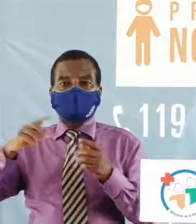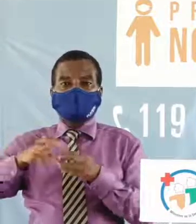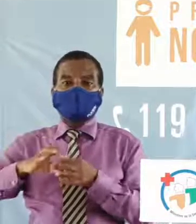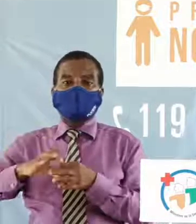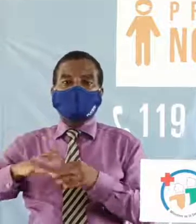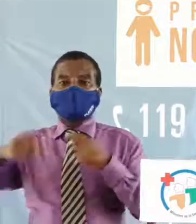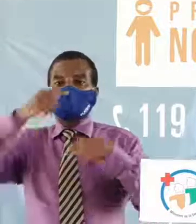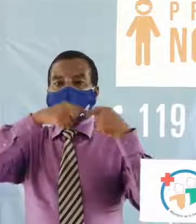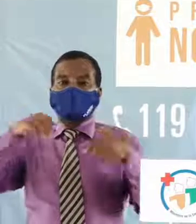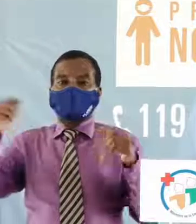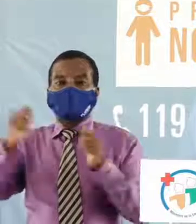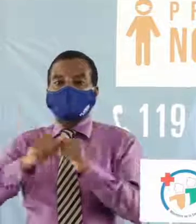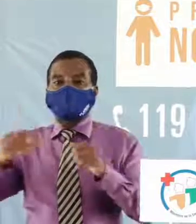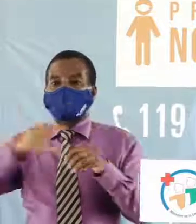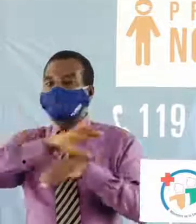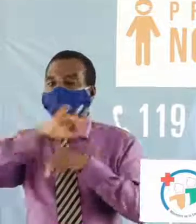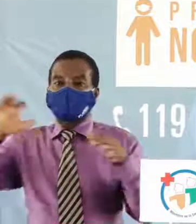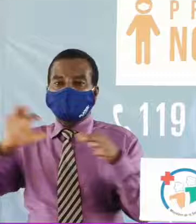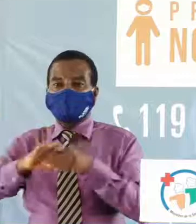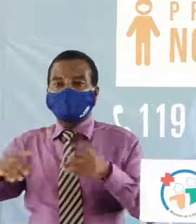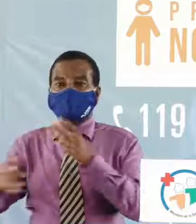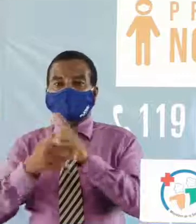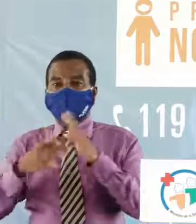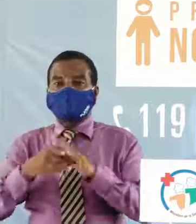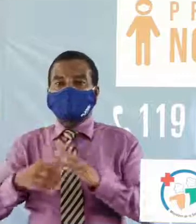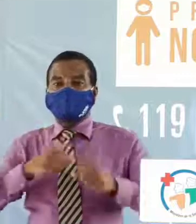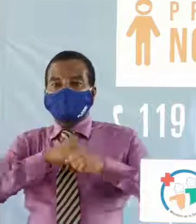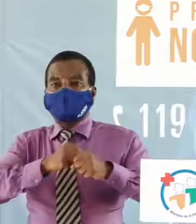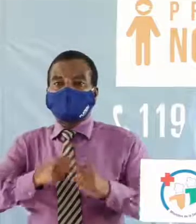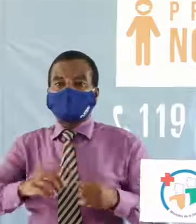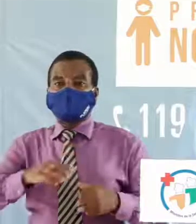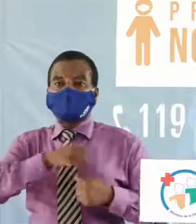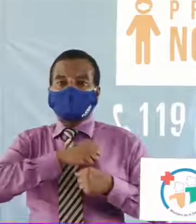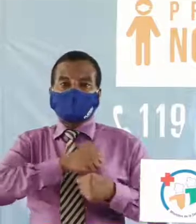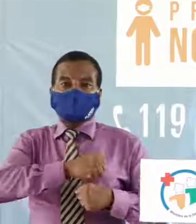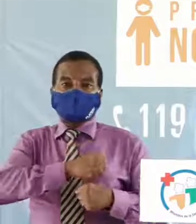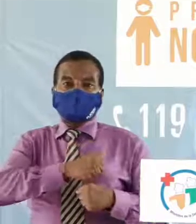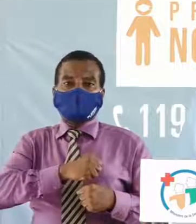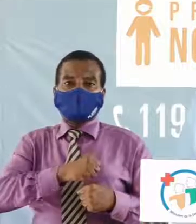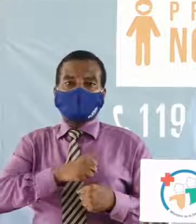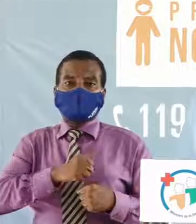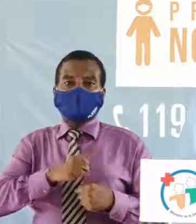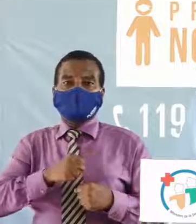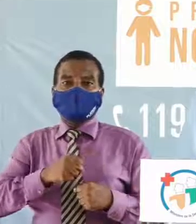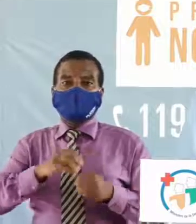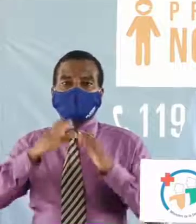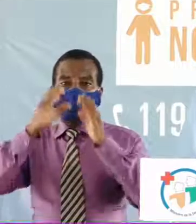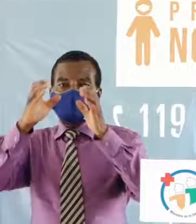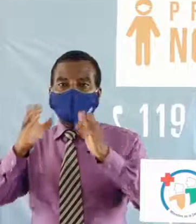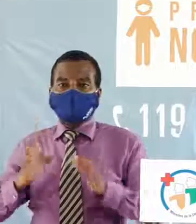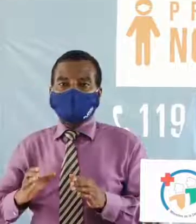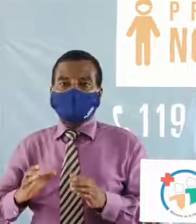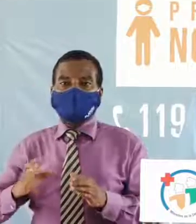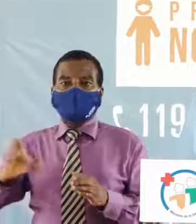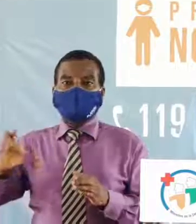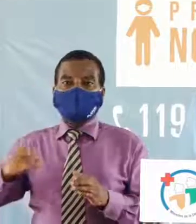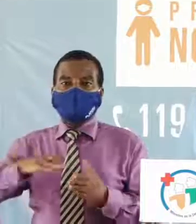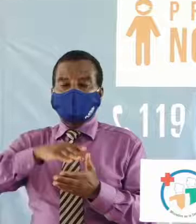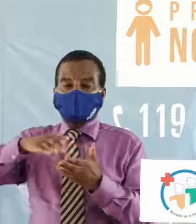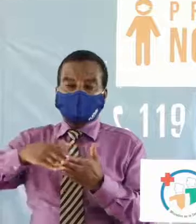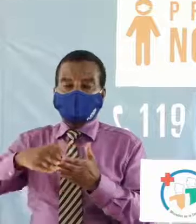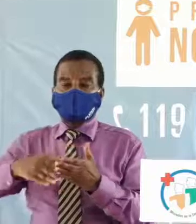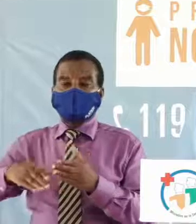partenaires techniques la sécurité la défense les partenaires civils du milieu des